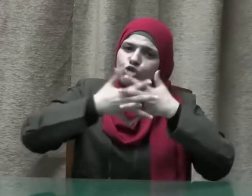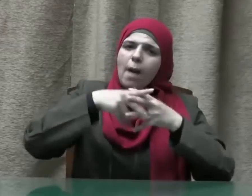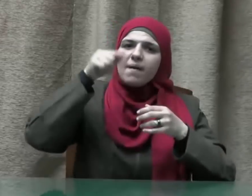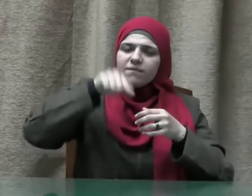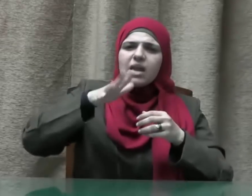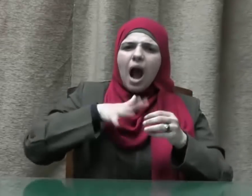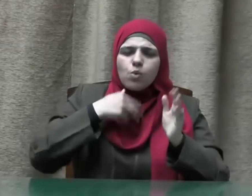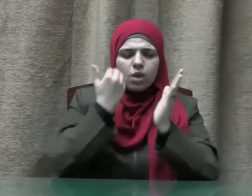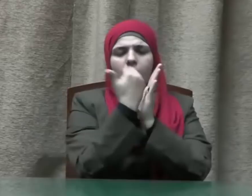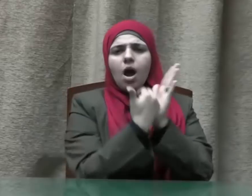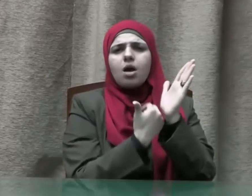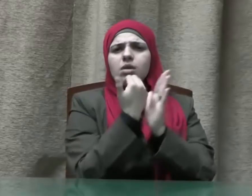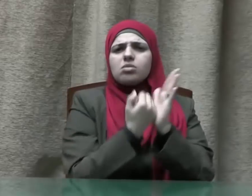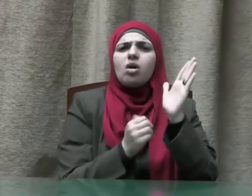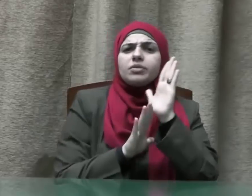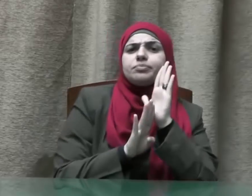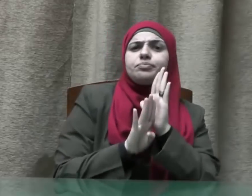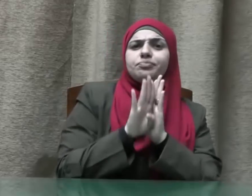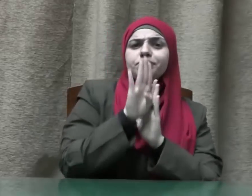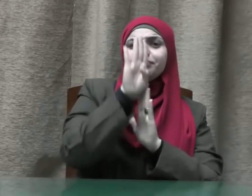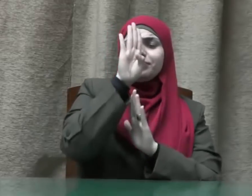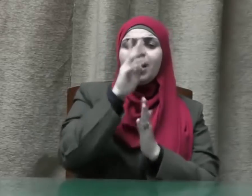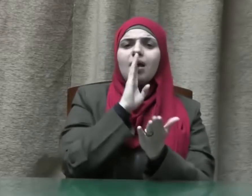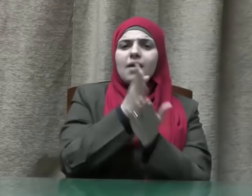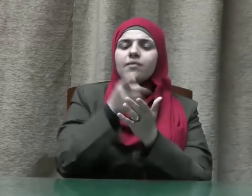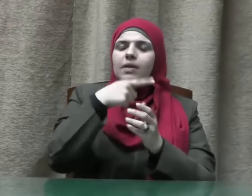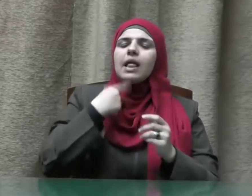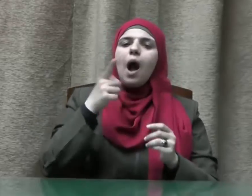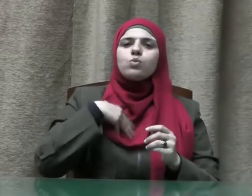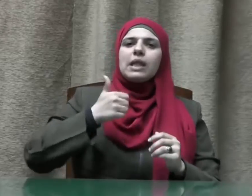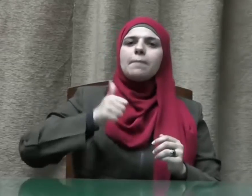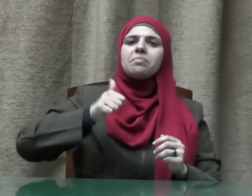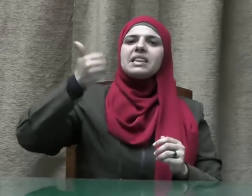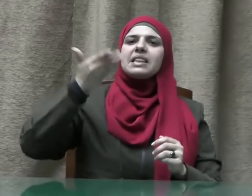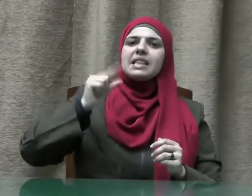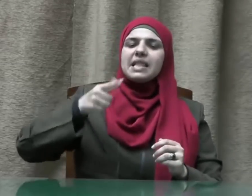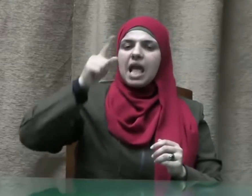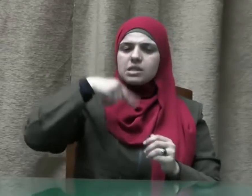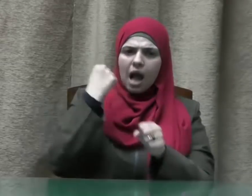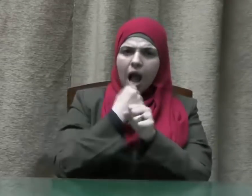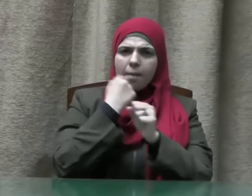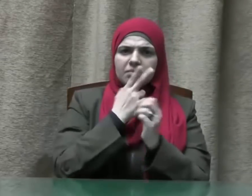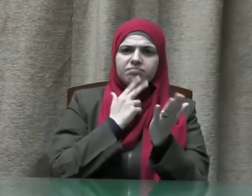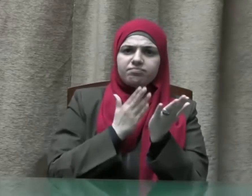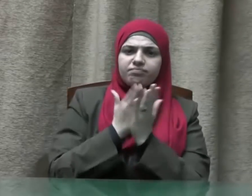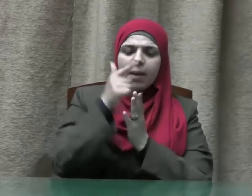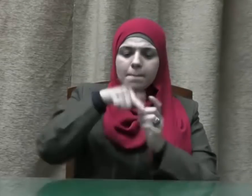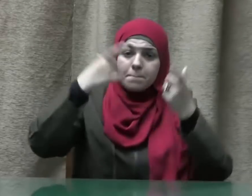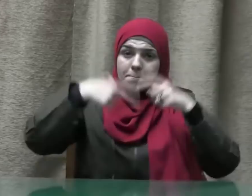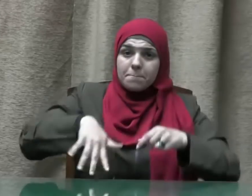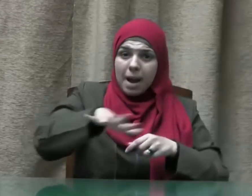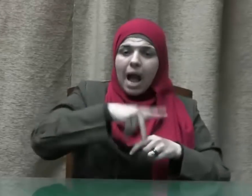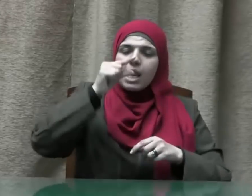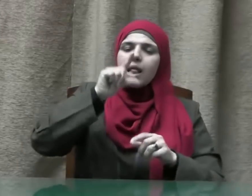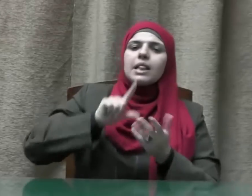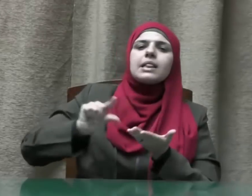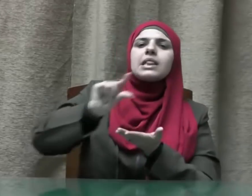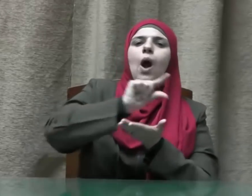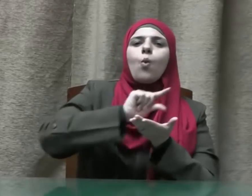الاقتصاد الجاد وفي التميز والإتقان محليا ودوليا أما الغش